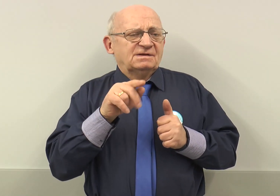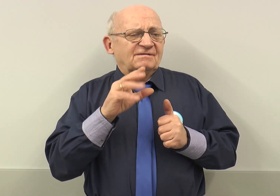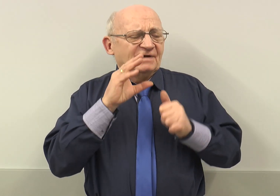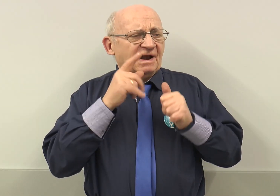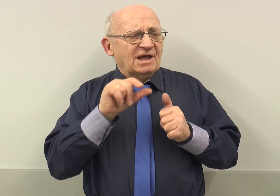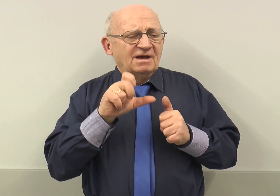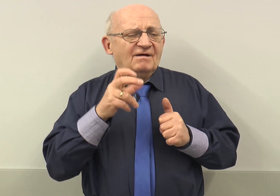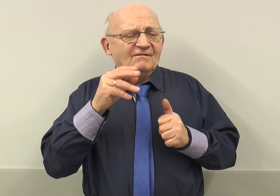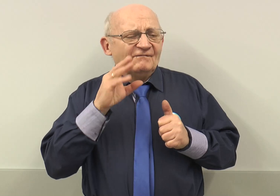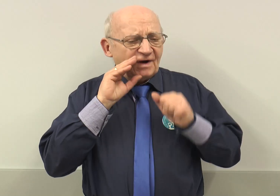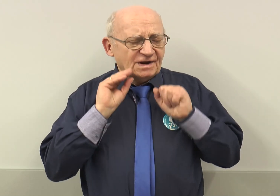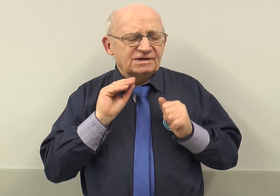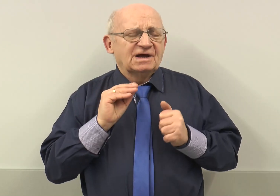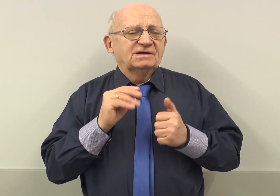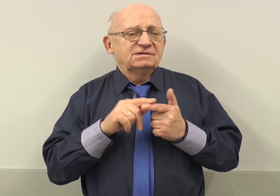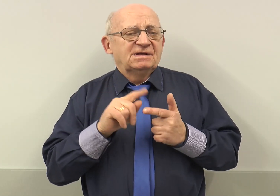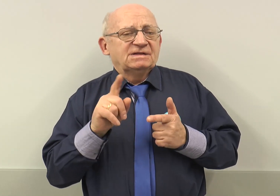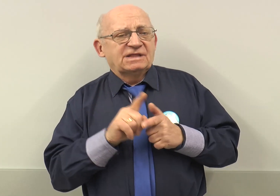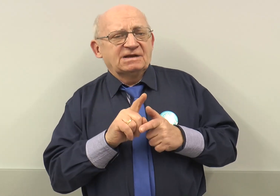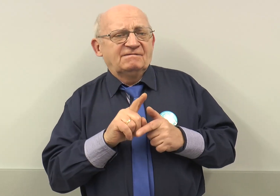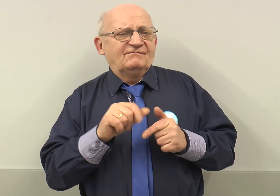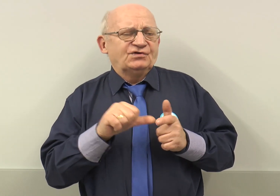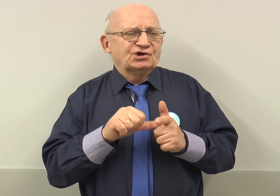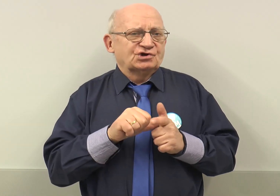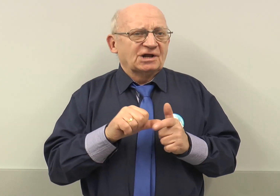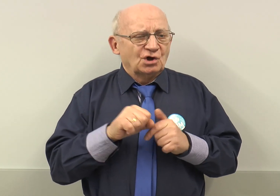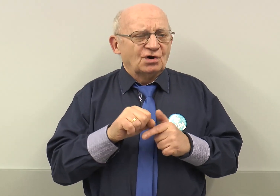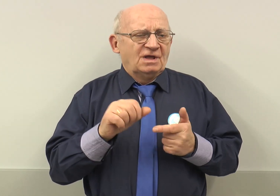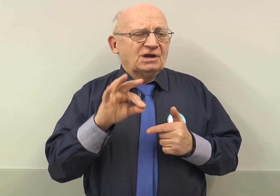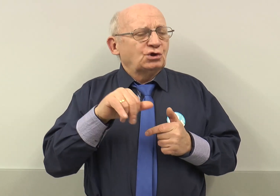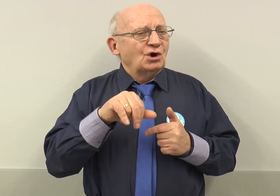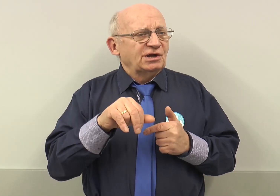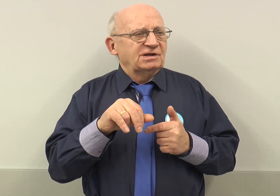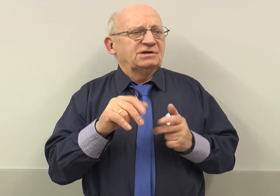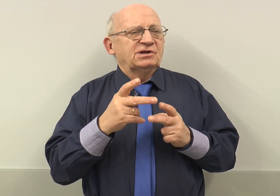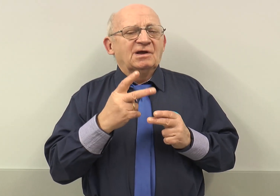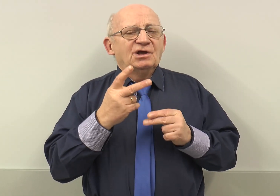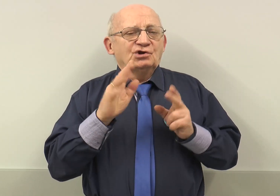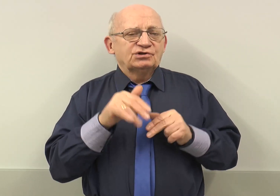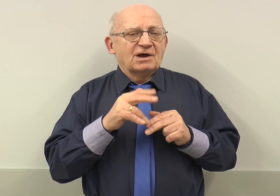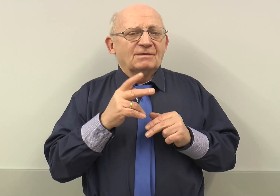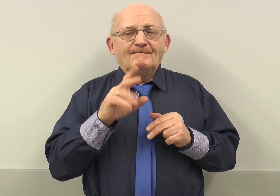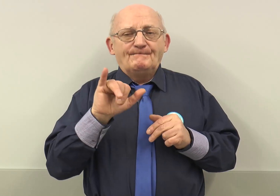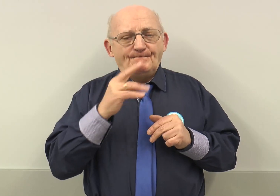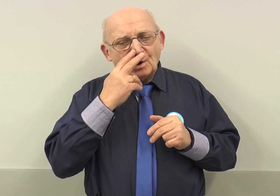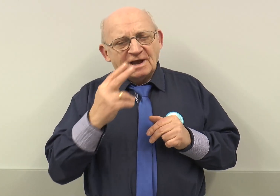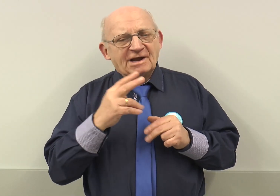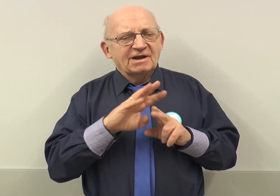Lech z Wałęsa, tak wycieczka do Soliny, gdzie został pokazany